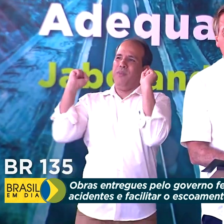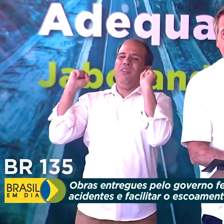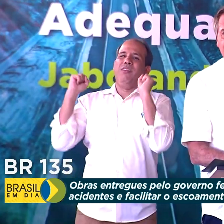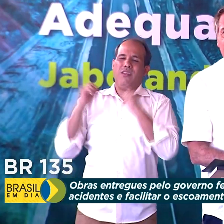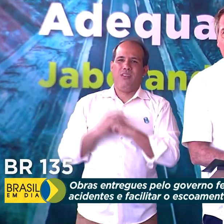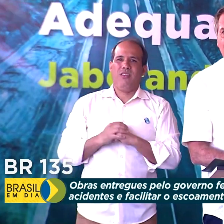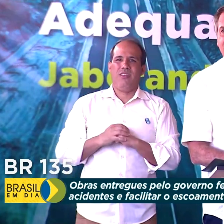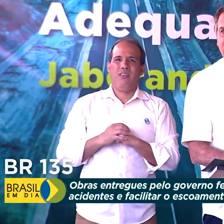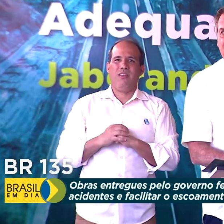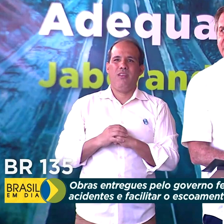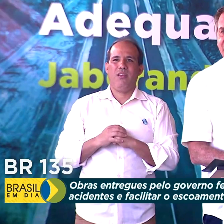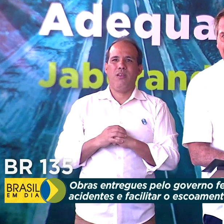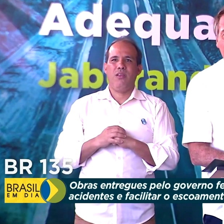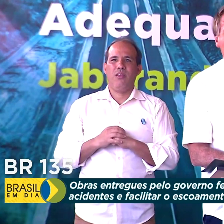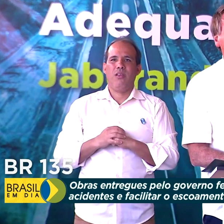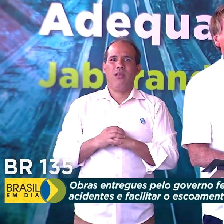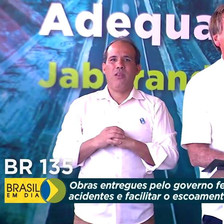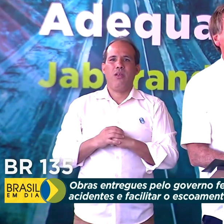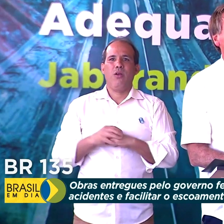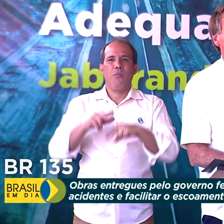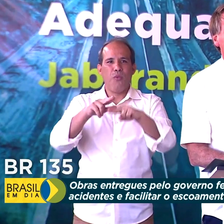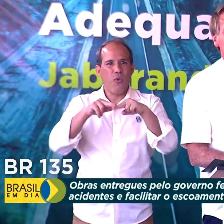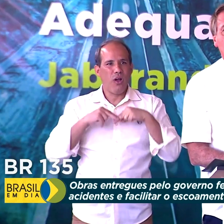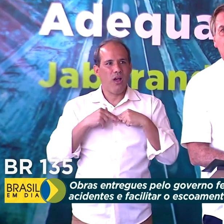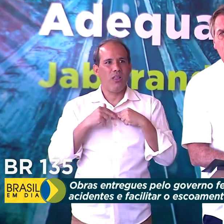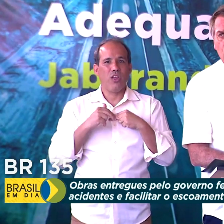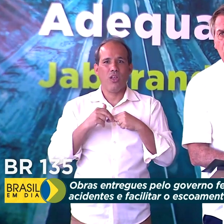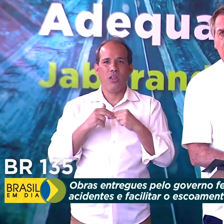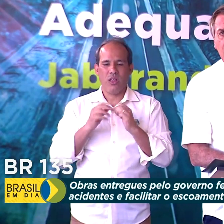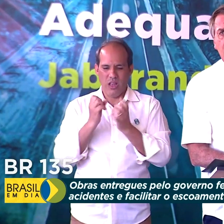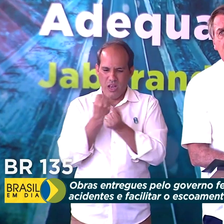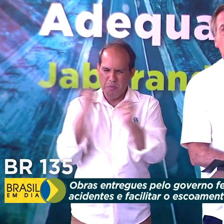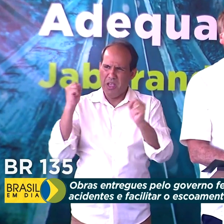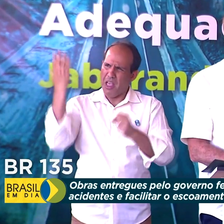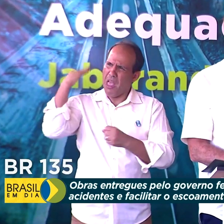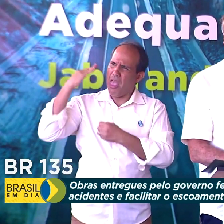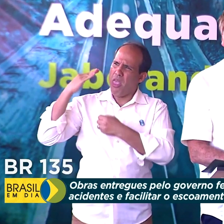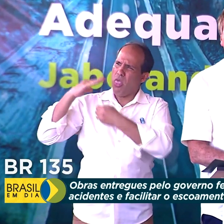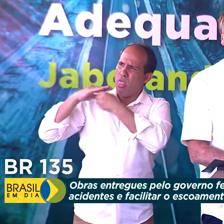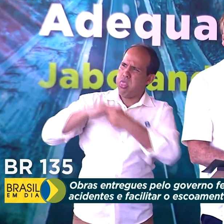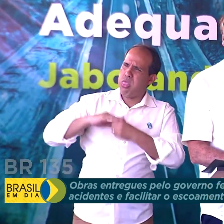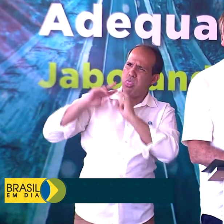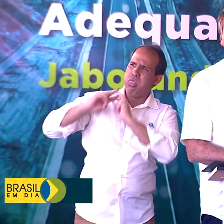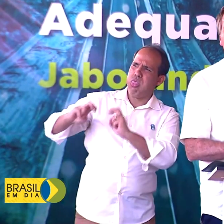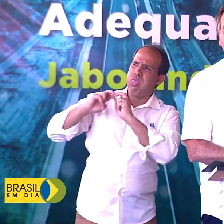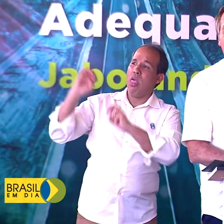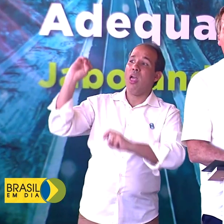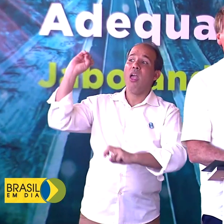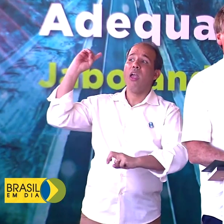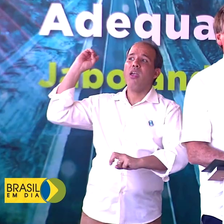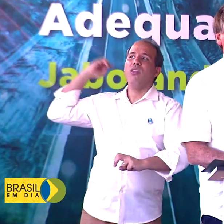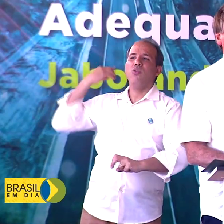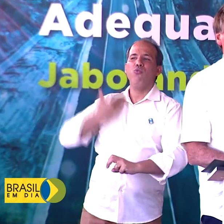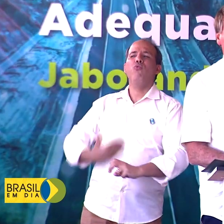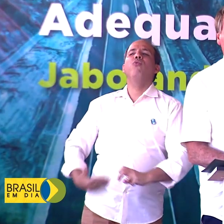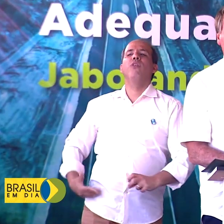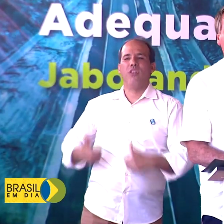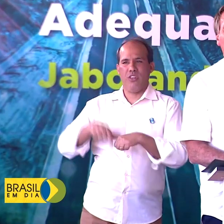Com o título na mão, as pessoas se libertam de um julgo que outros governos impuseram nessas pessoas.